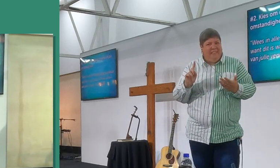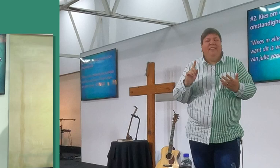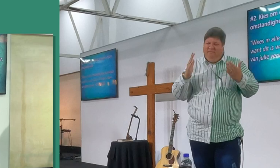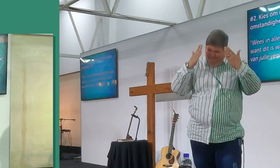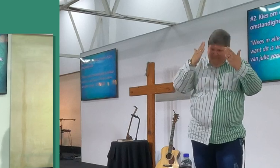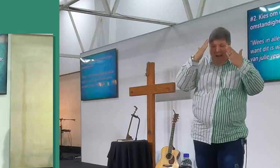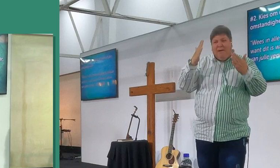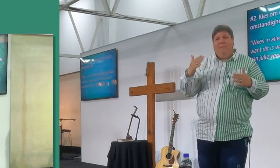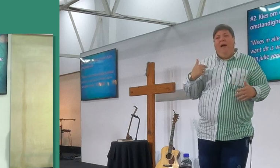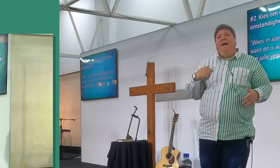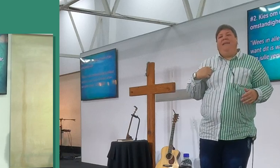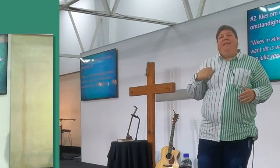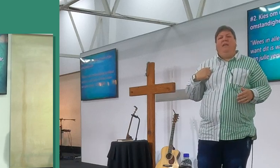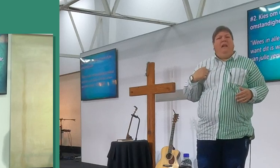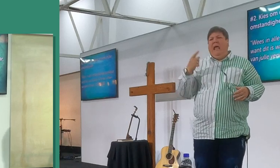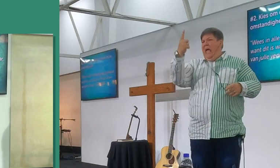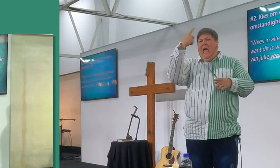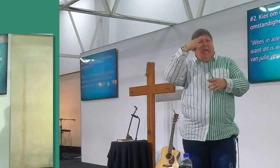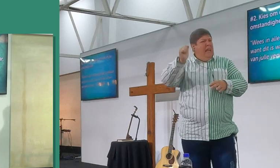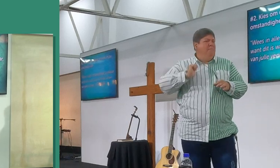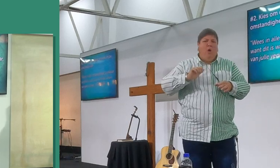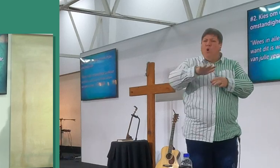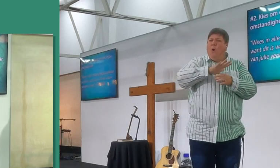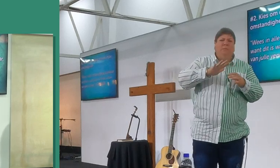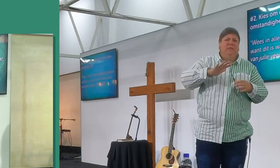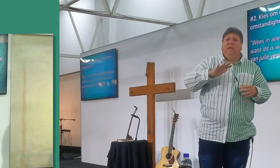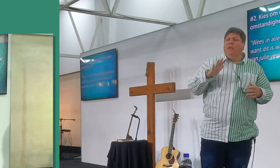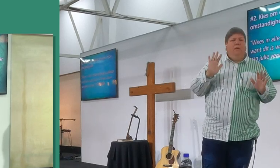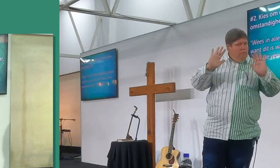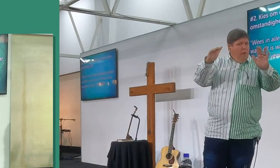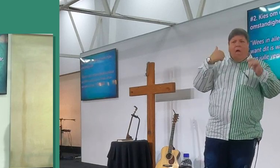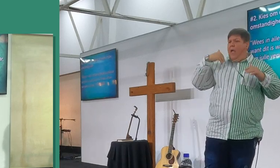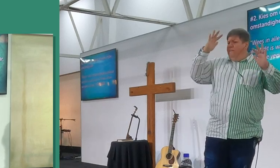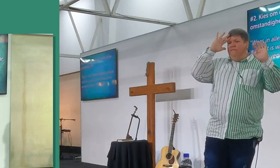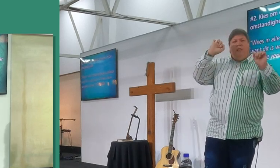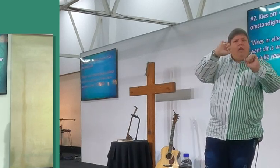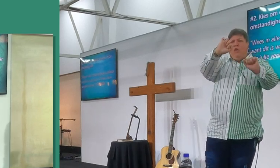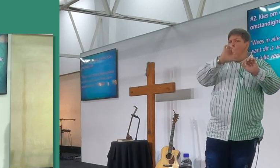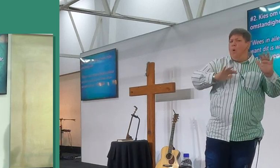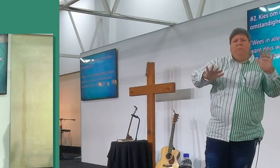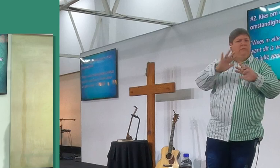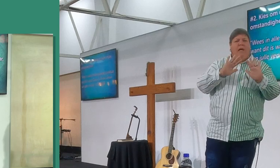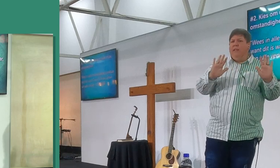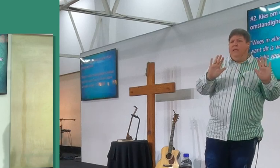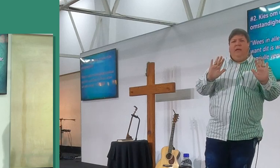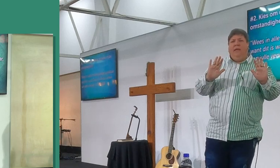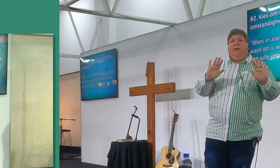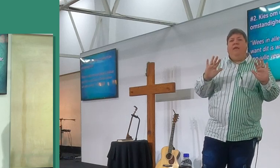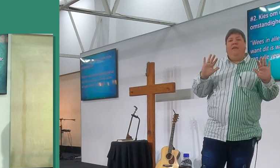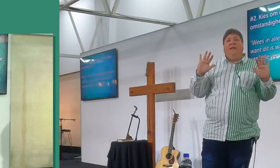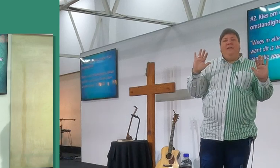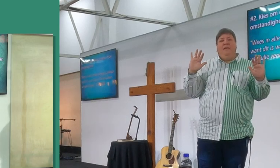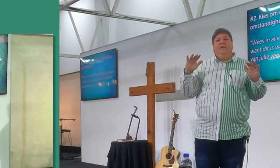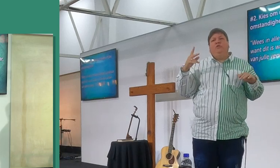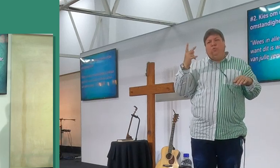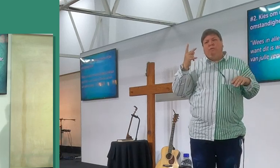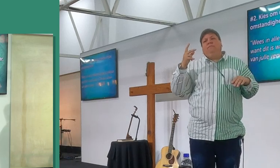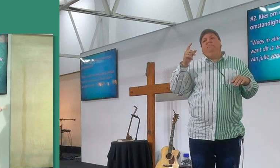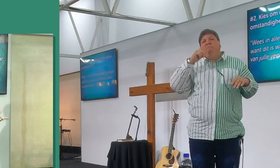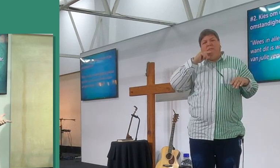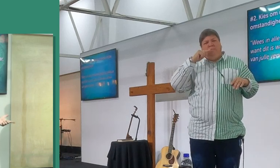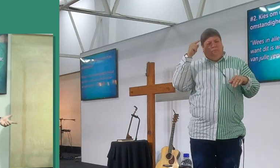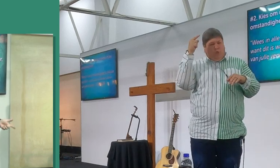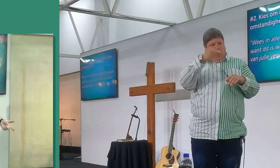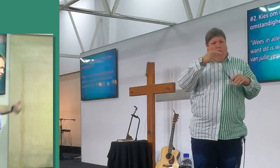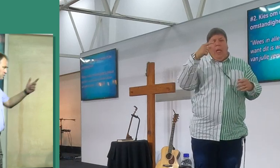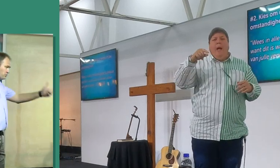dankbaar, so my Johan, jy weet nie wat my omstandighere is, nie wel, ek weet alkie wat jou omstandighere is, maar ek weet wat Paulus omstandighere was, hy was maar geslaan met die sweep, hy was een paar